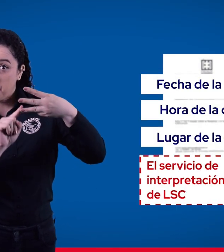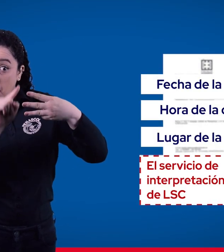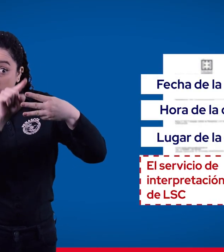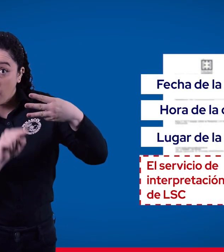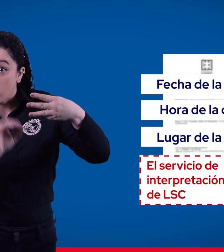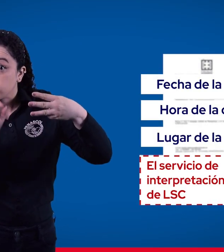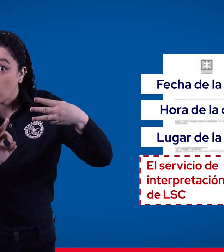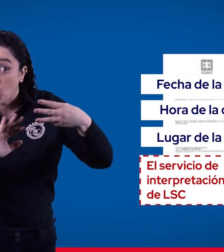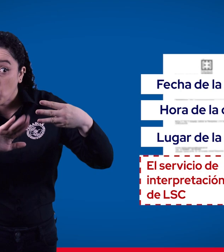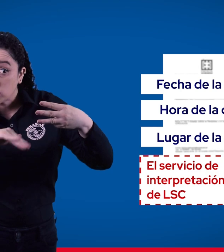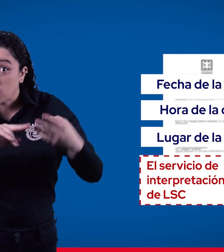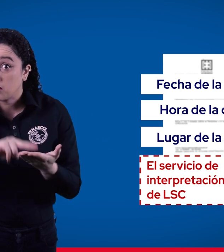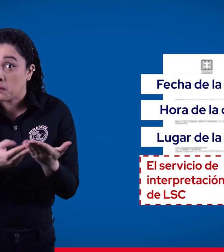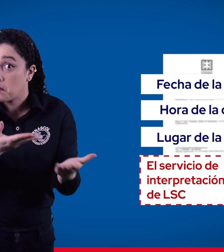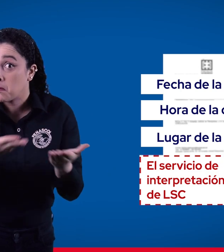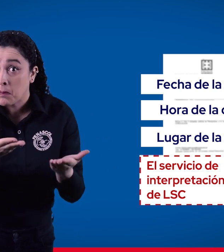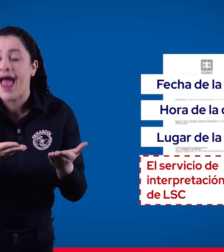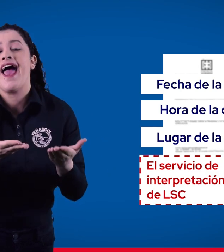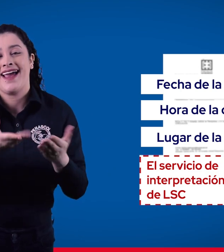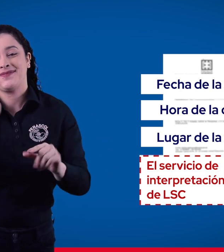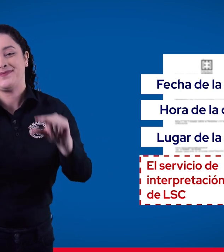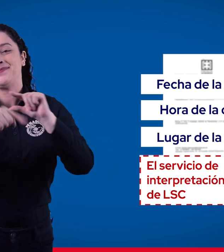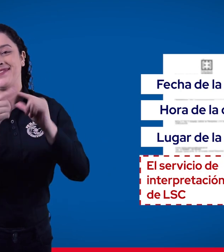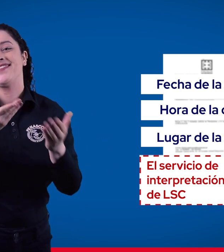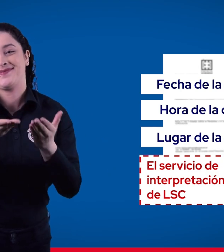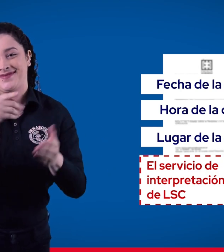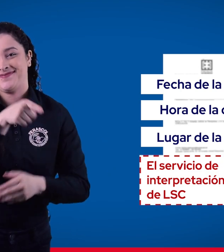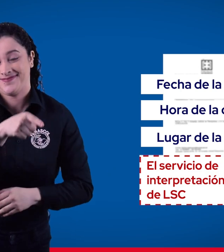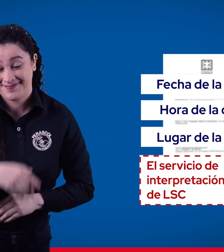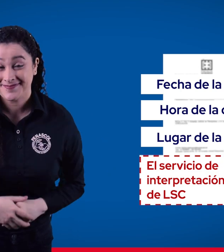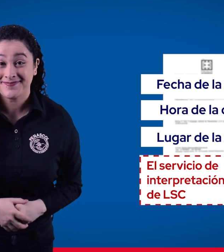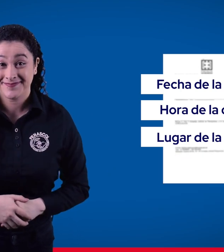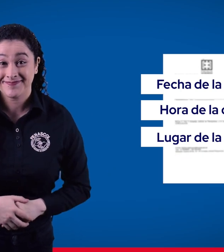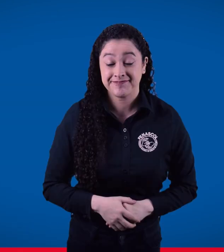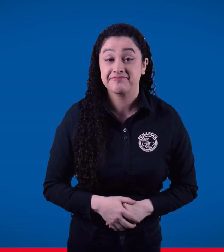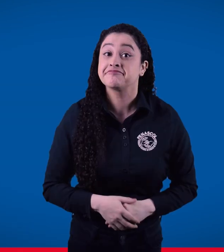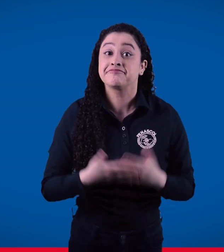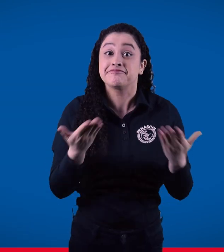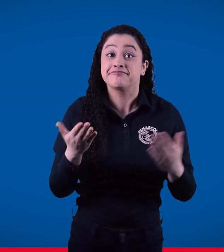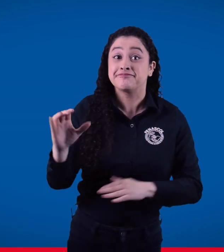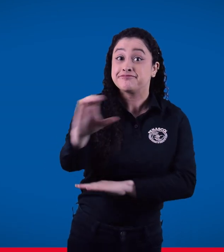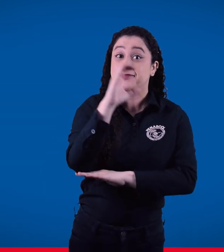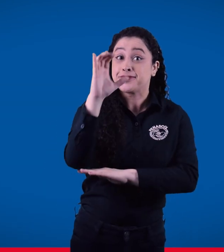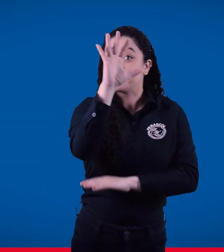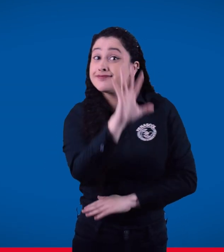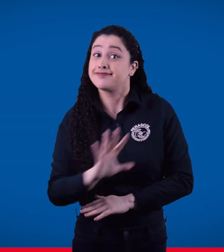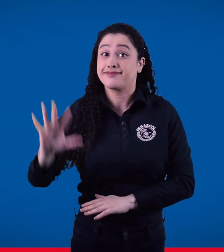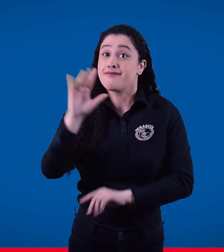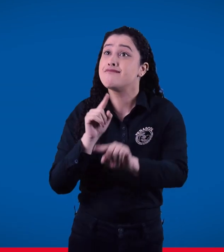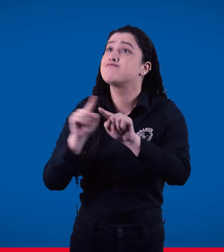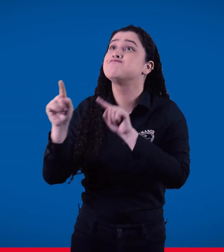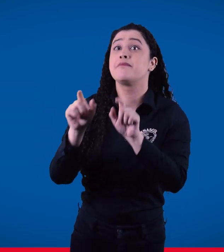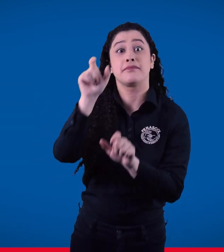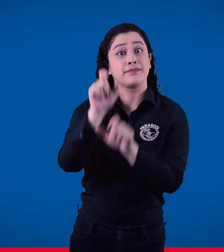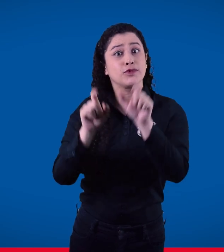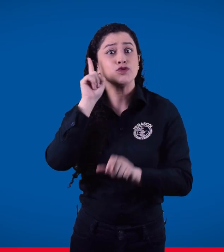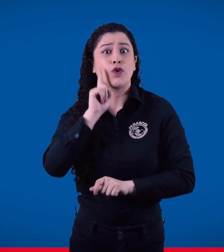requisitos antes mencionados, como por ejemplo no ser notificado que contará con el servicio de interpretación. Desde FENASCOL continuamos